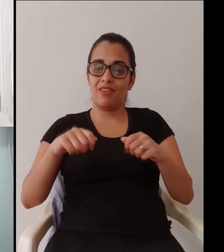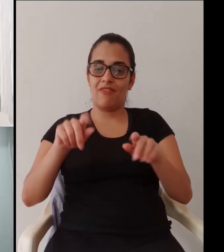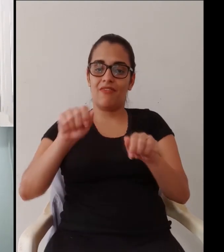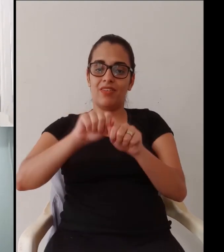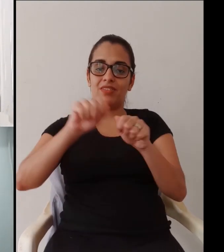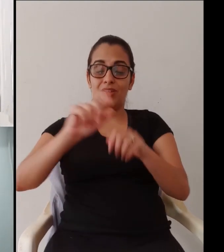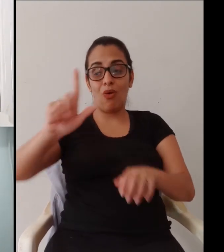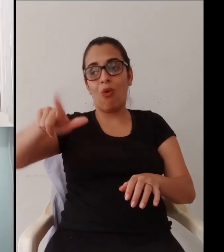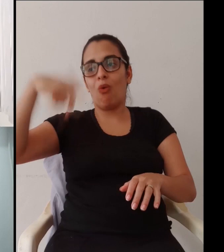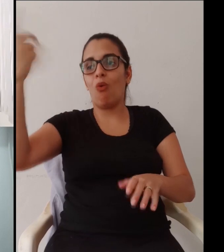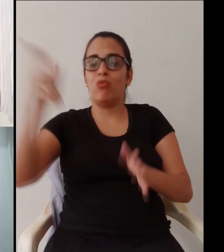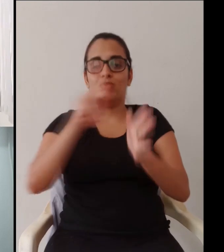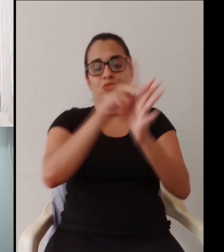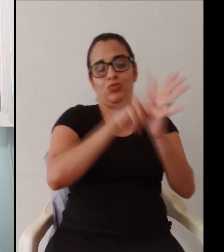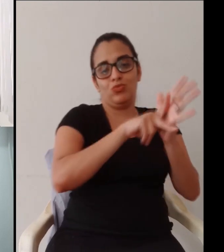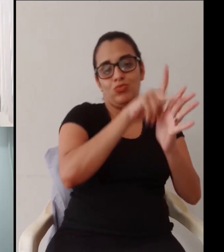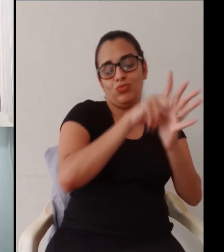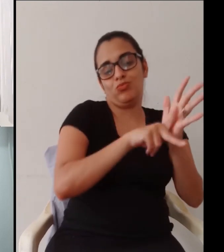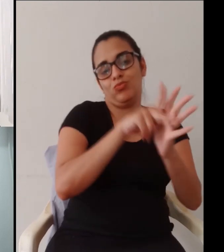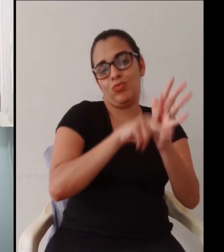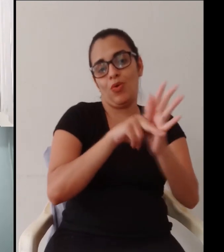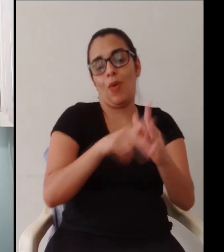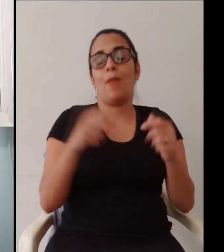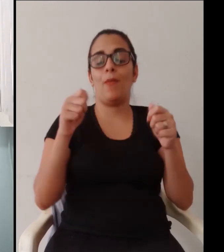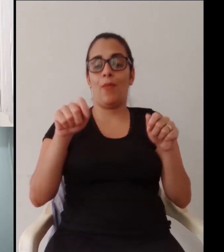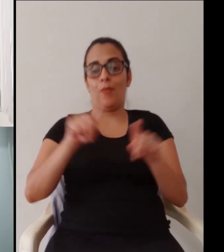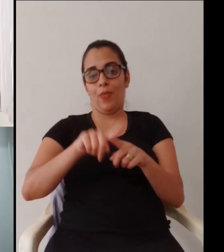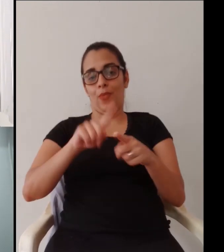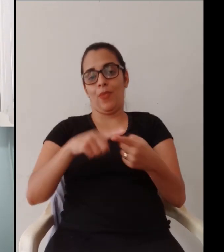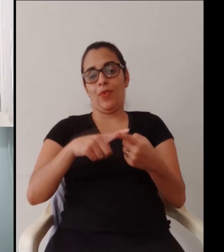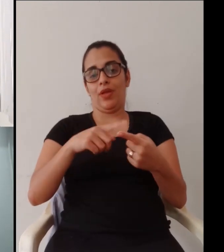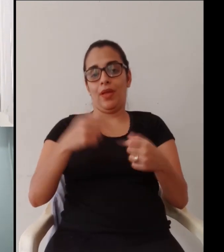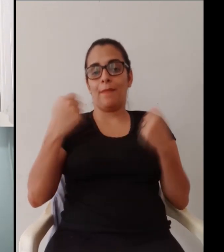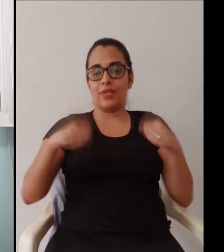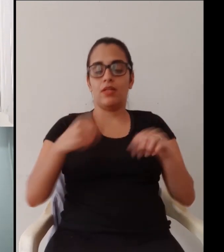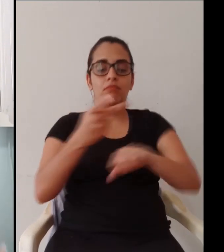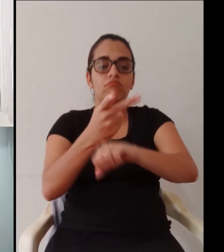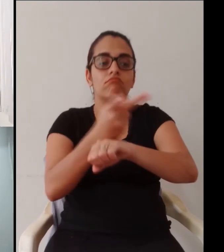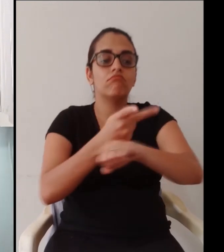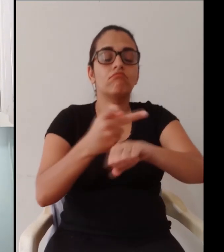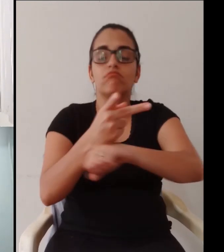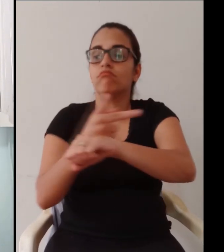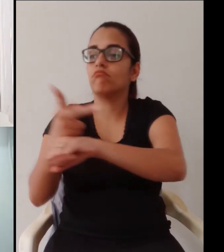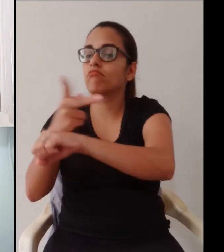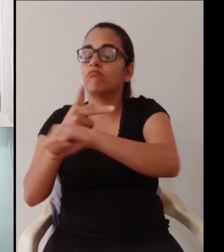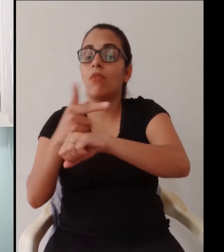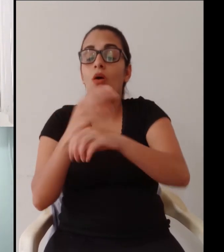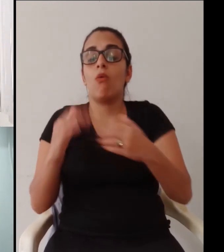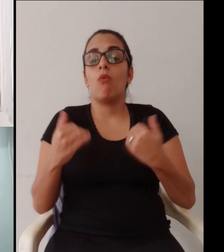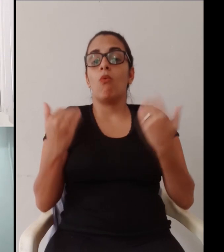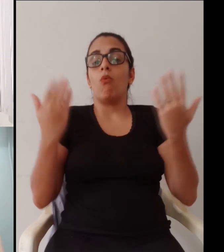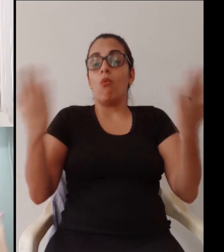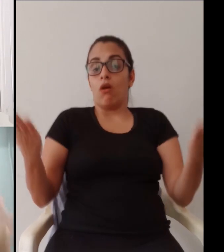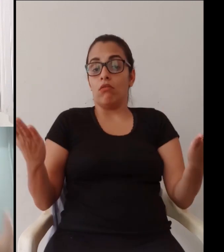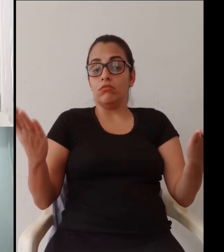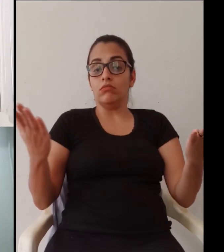presenciais esse planejamento não pode ser copiado ele vai ter que ser refeito ele vai ter que ser novamente